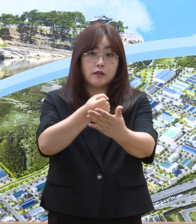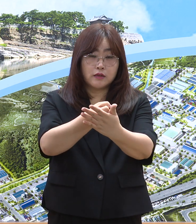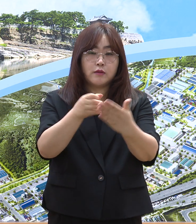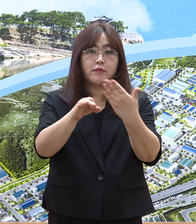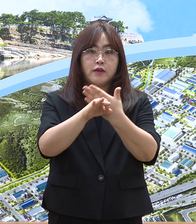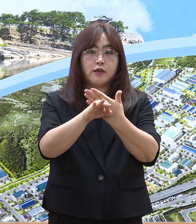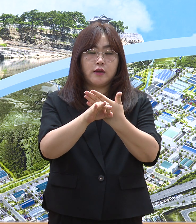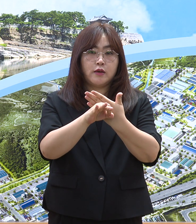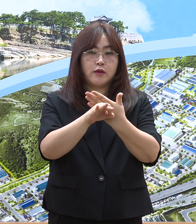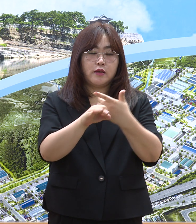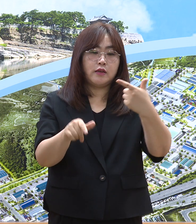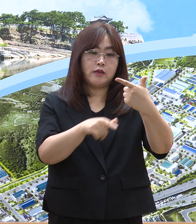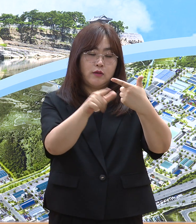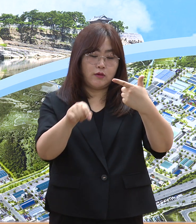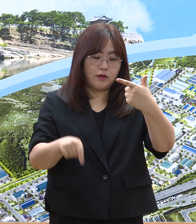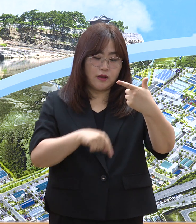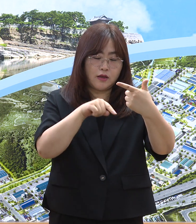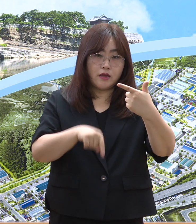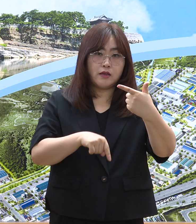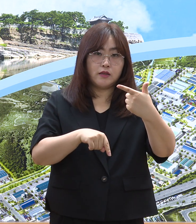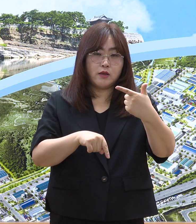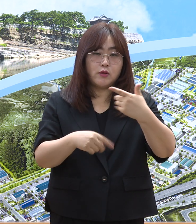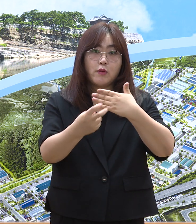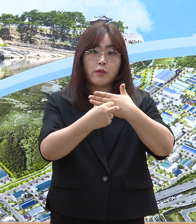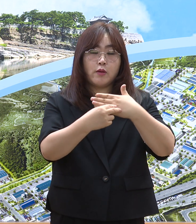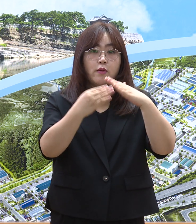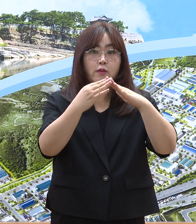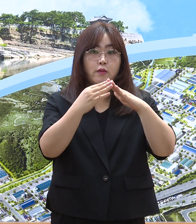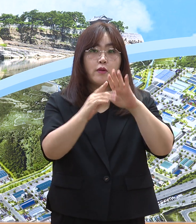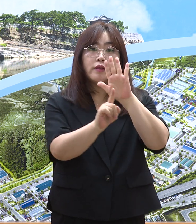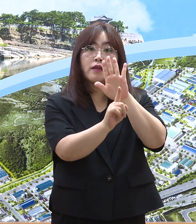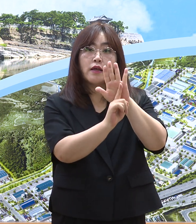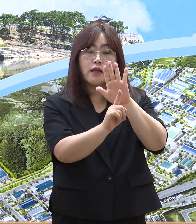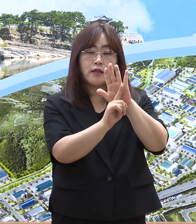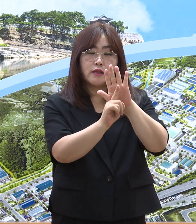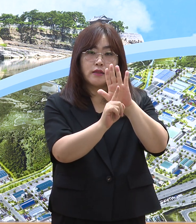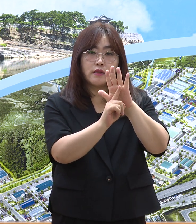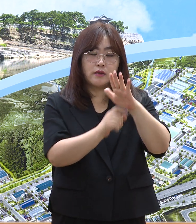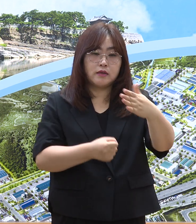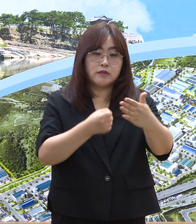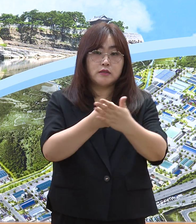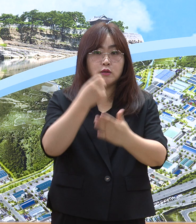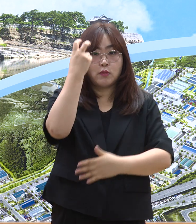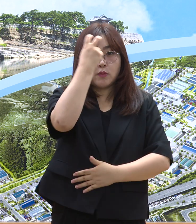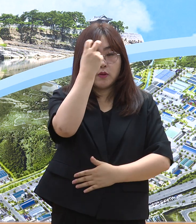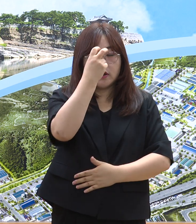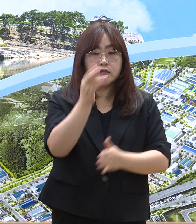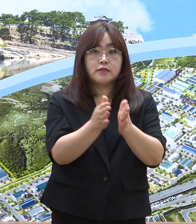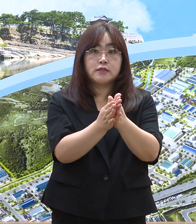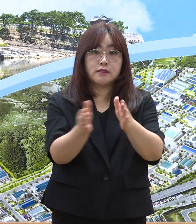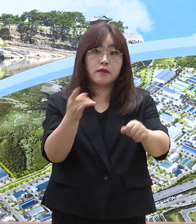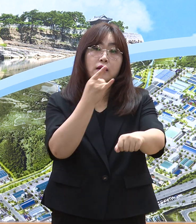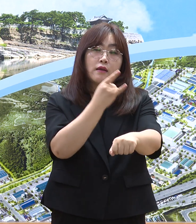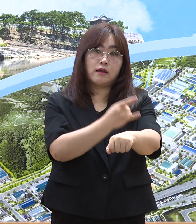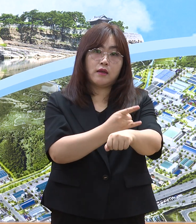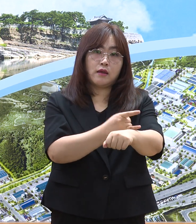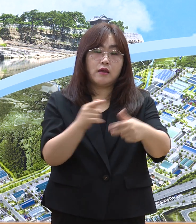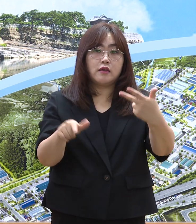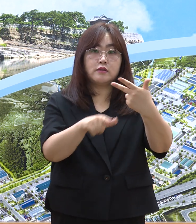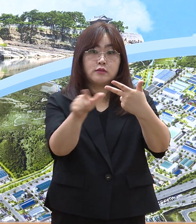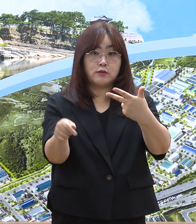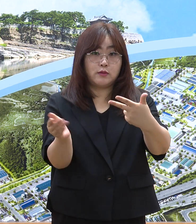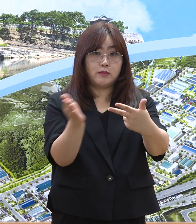동네 병의원에 대한 안내 및 호흡기 환자진료센터 지정관리를 실시하여 다음